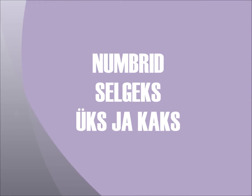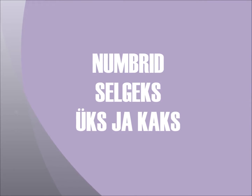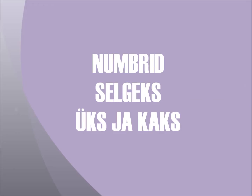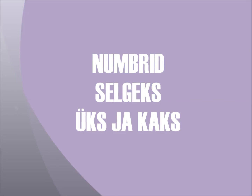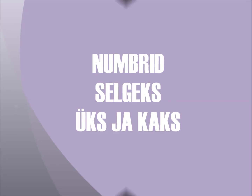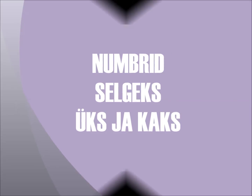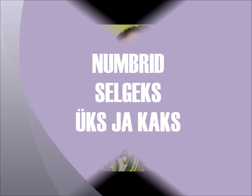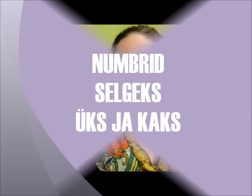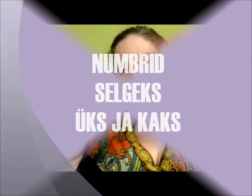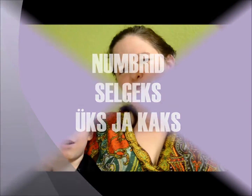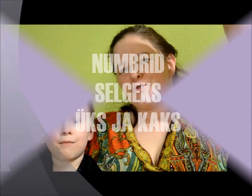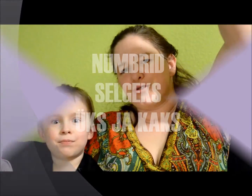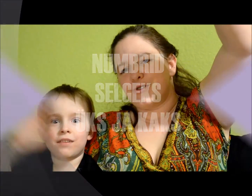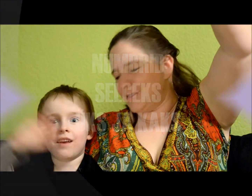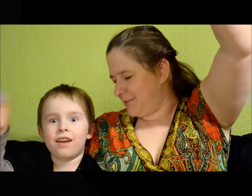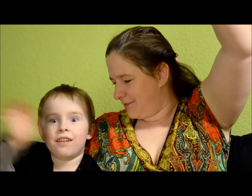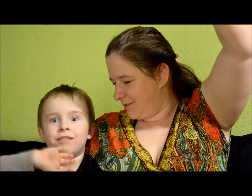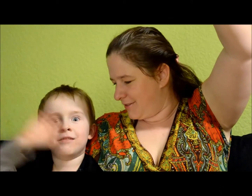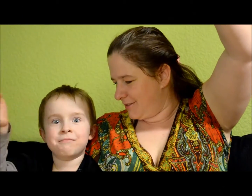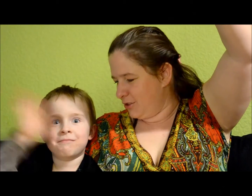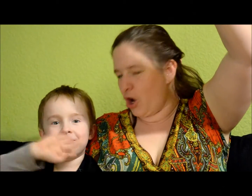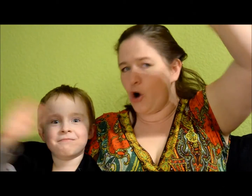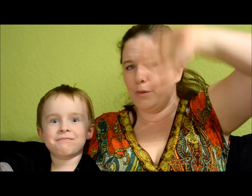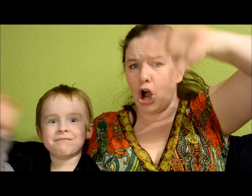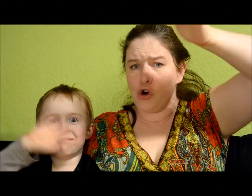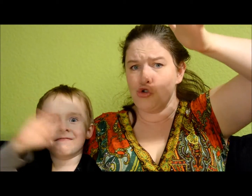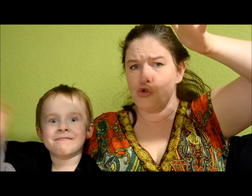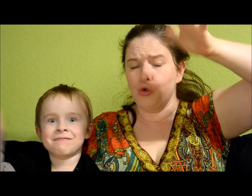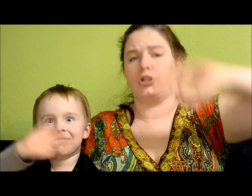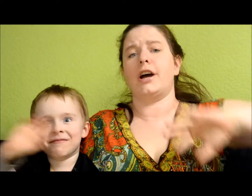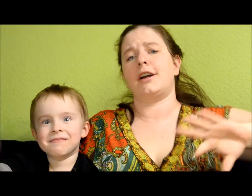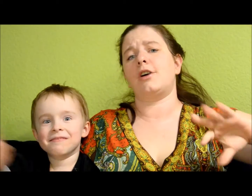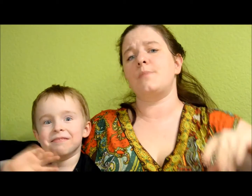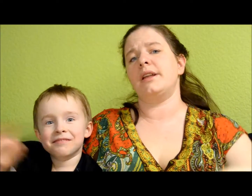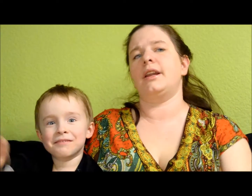Tšau, plau! Tšau, plau! Täna meil